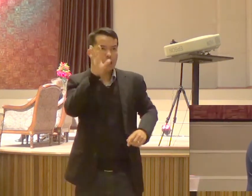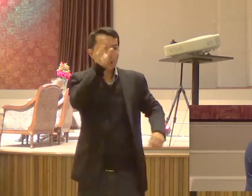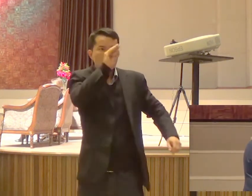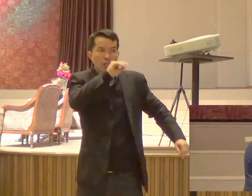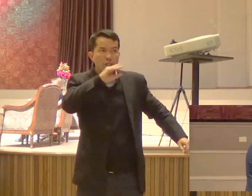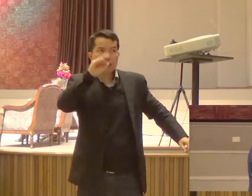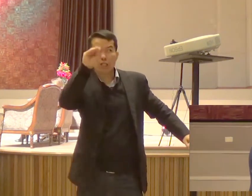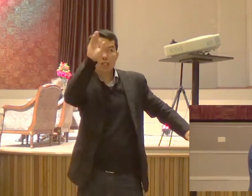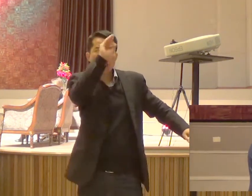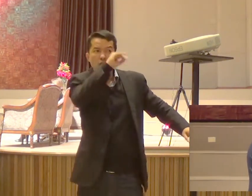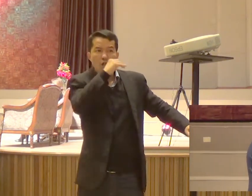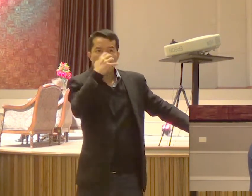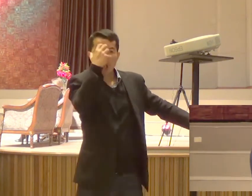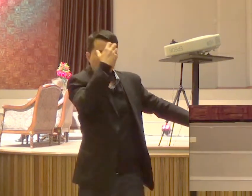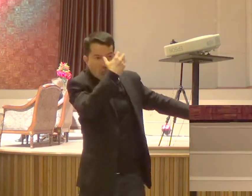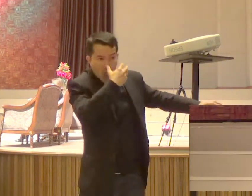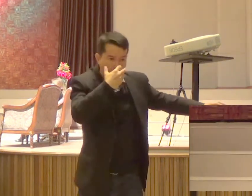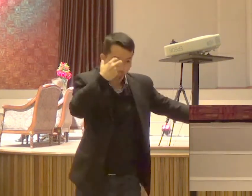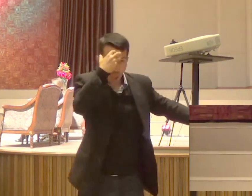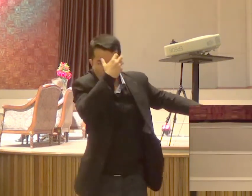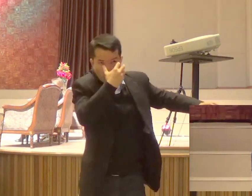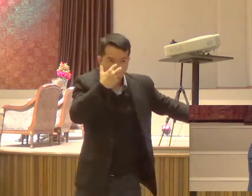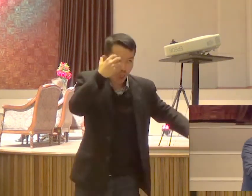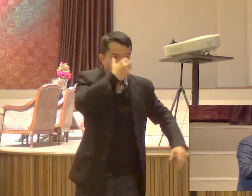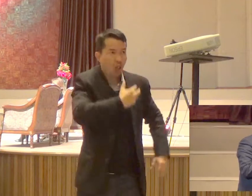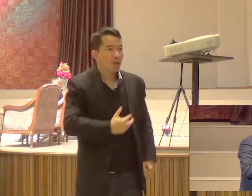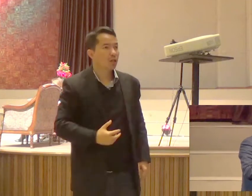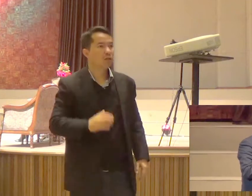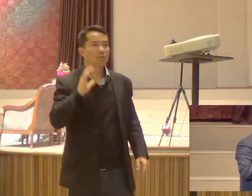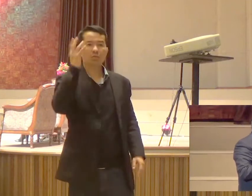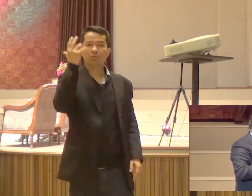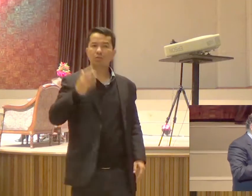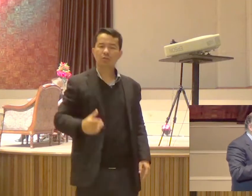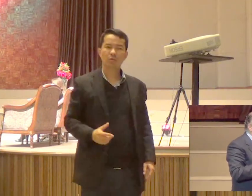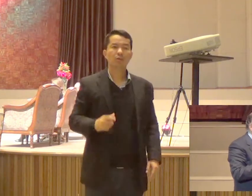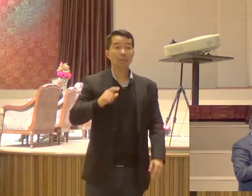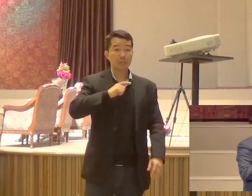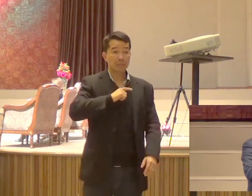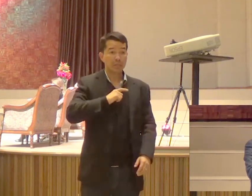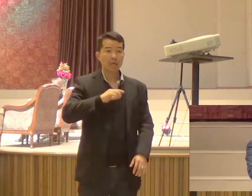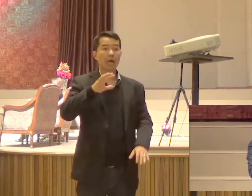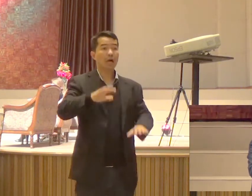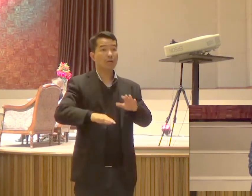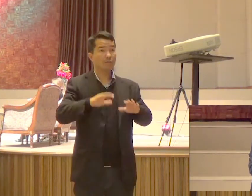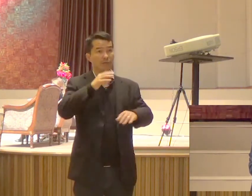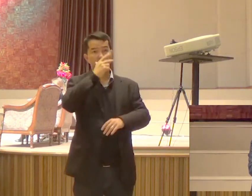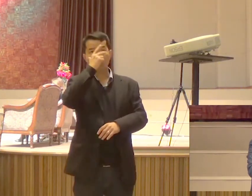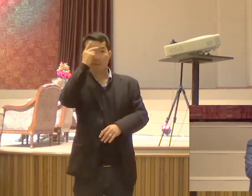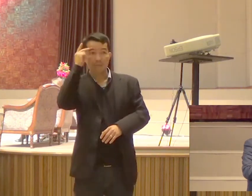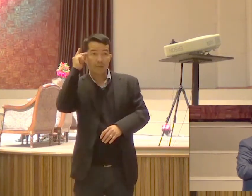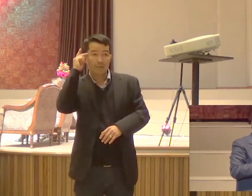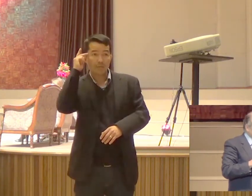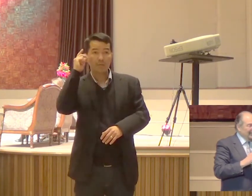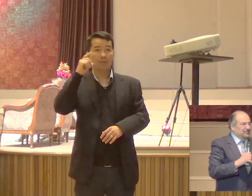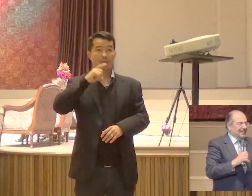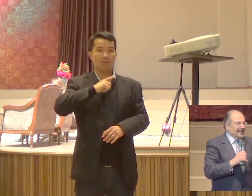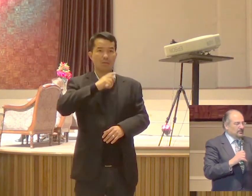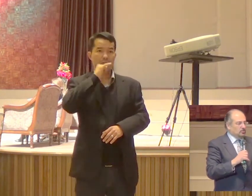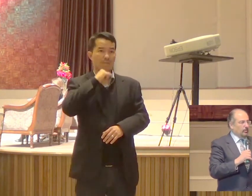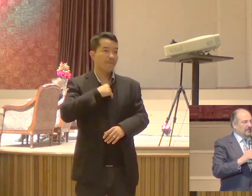Tem gente Que vai para esses países Muitas vezes vai De uma forma ilegal Ilegal E chega lá E disseram